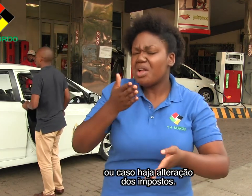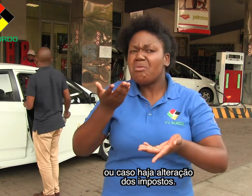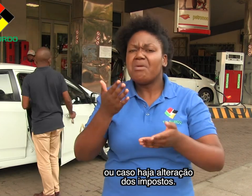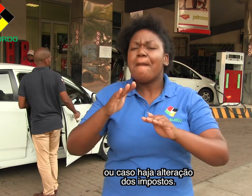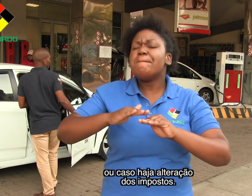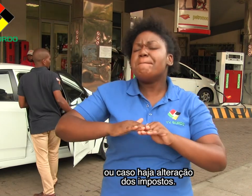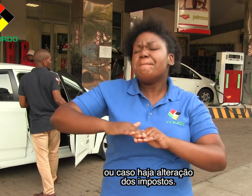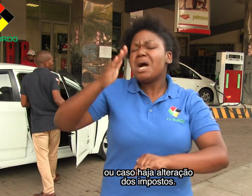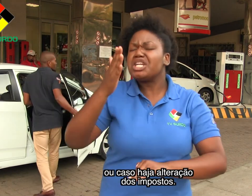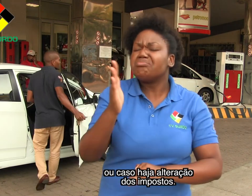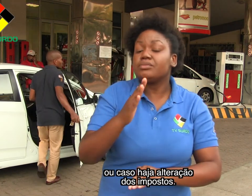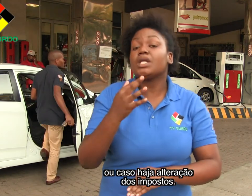alteração dos impostos.